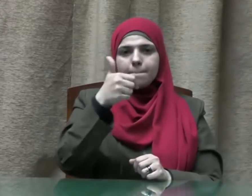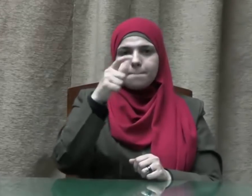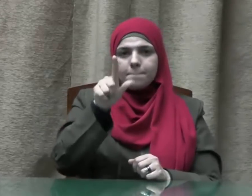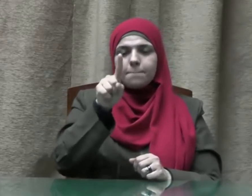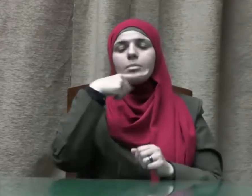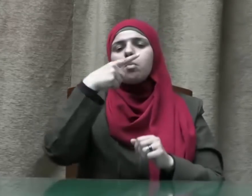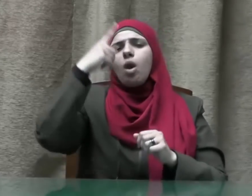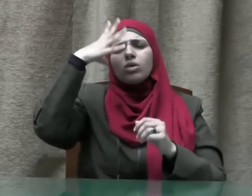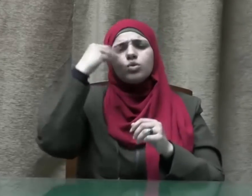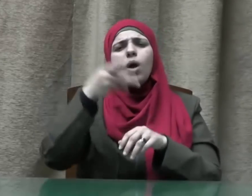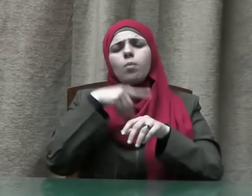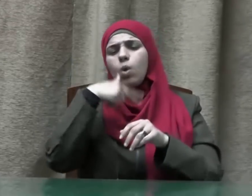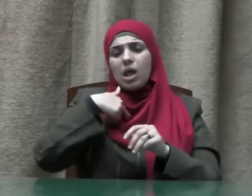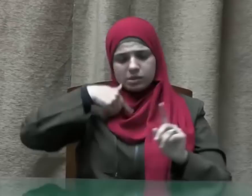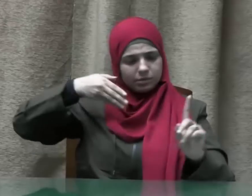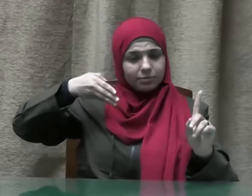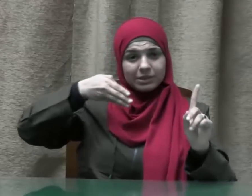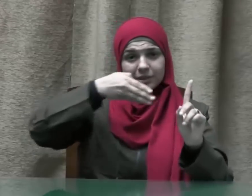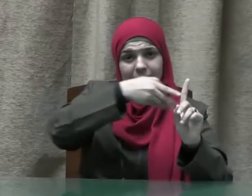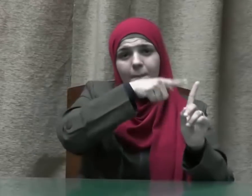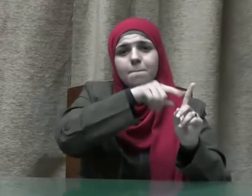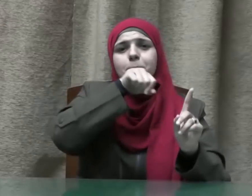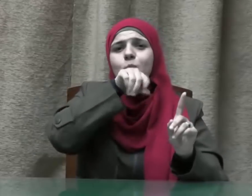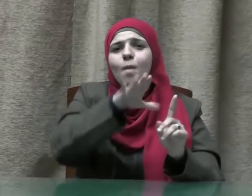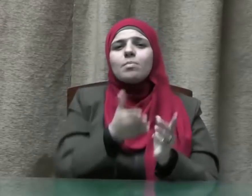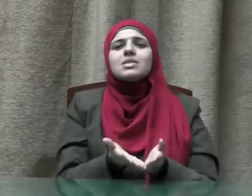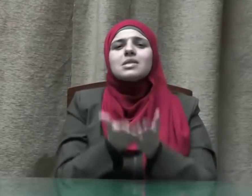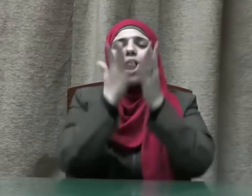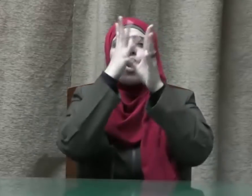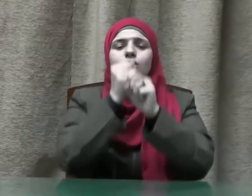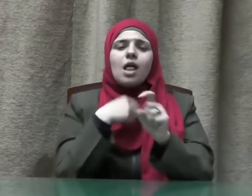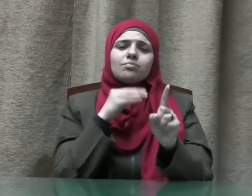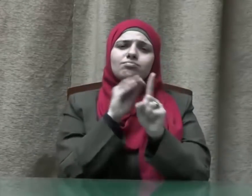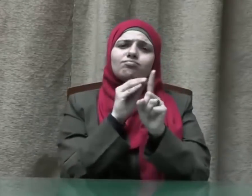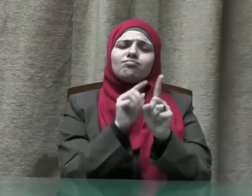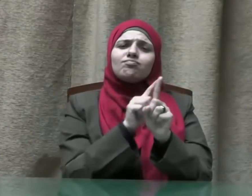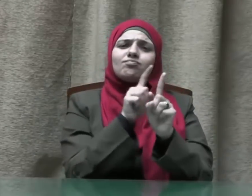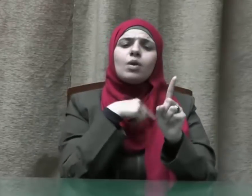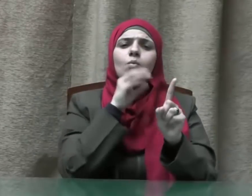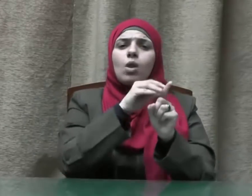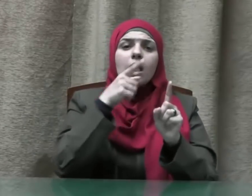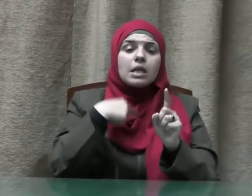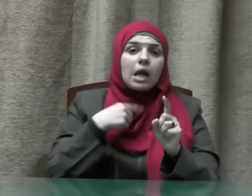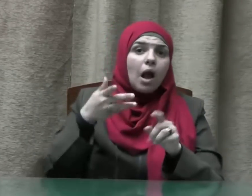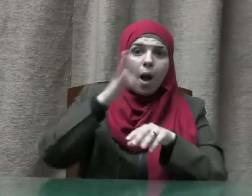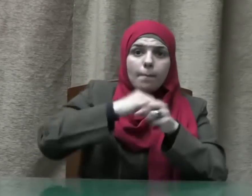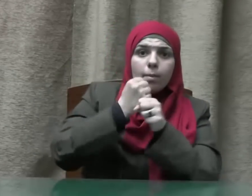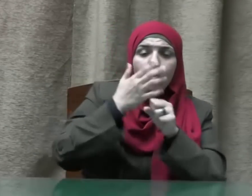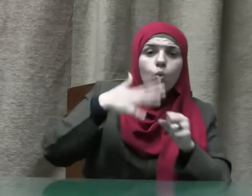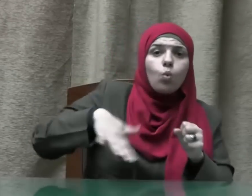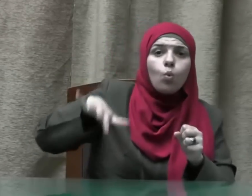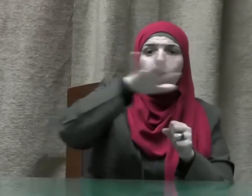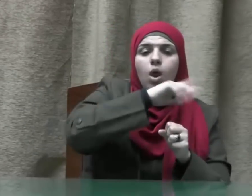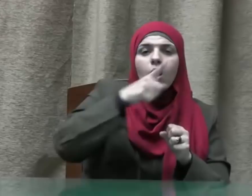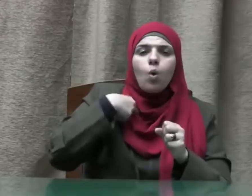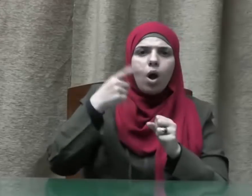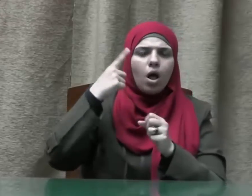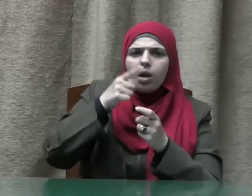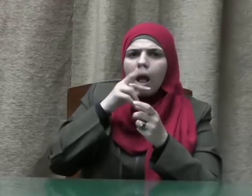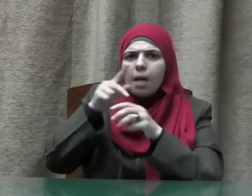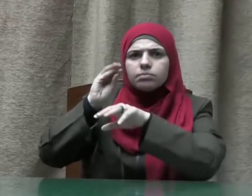النبي صلى الله عليه وسلم فجعلوا يثنون علي واذكروني فقال